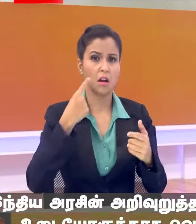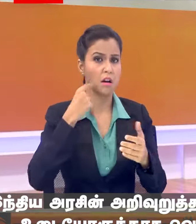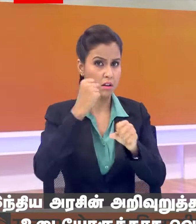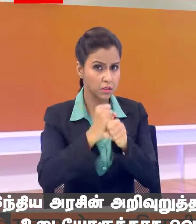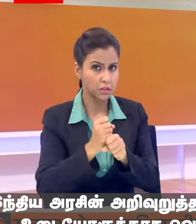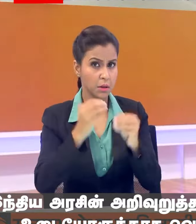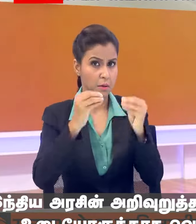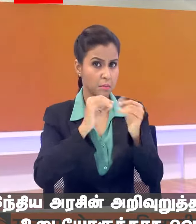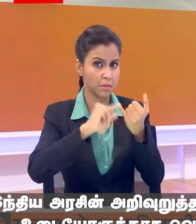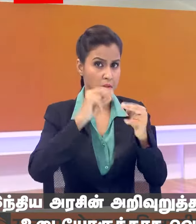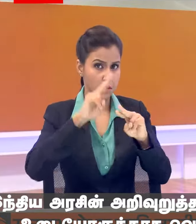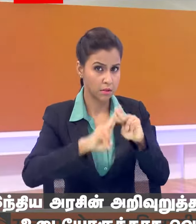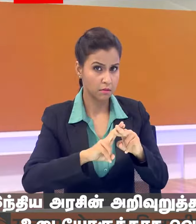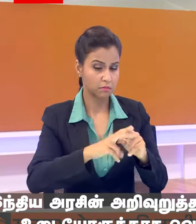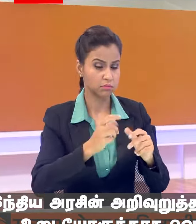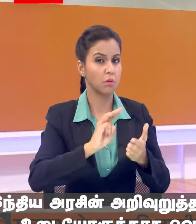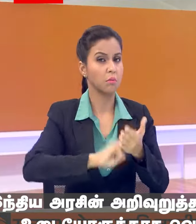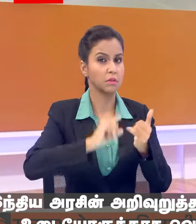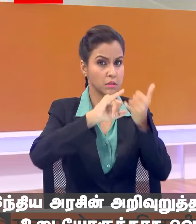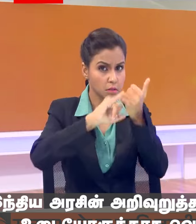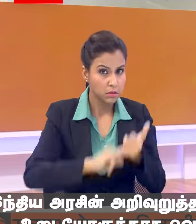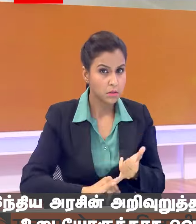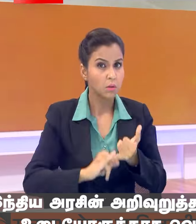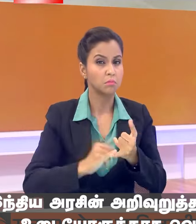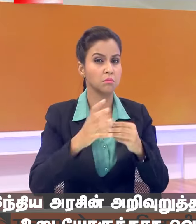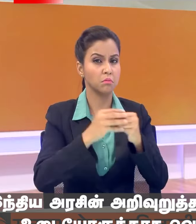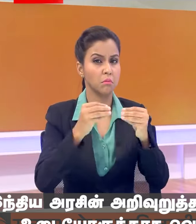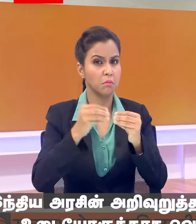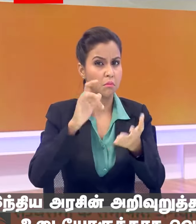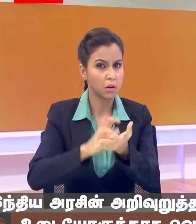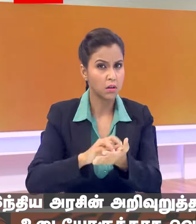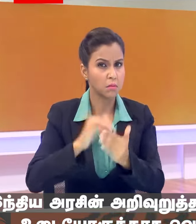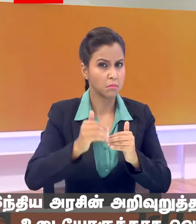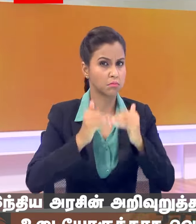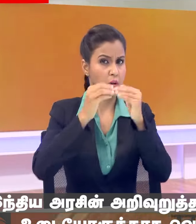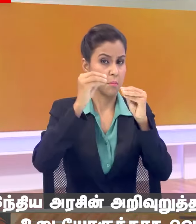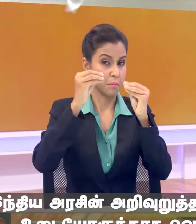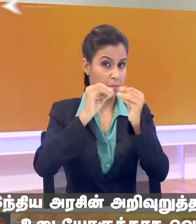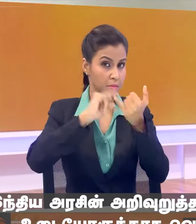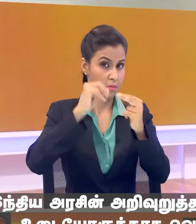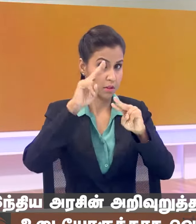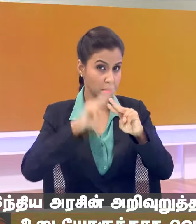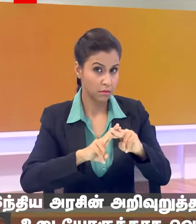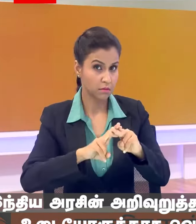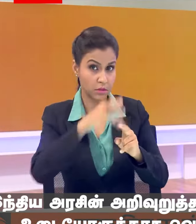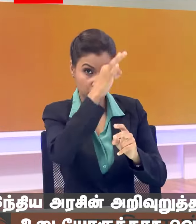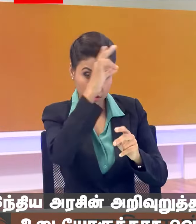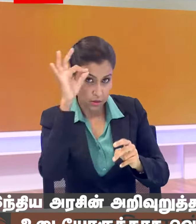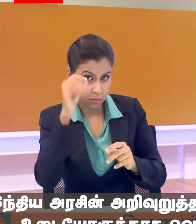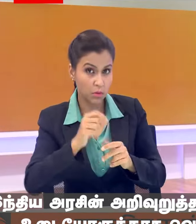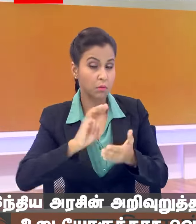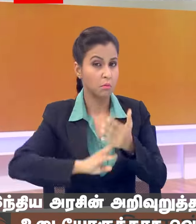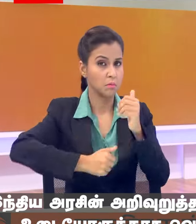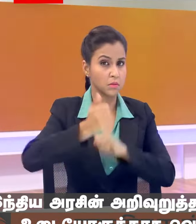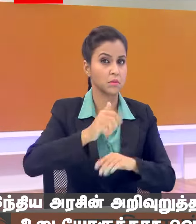BSF Frontier मुख्याले दक्षिन बंगाल, महानिरिक्षक IG, BSF Frontier मुख्याले त्रिपुरा सदस्य